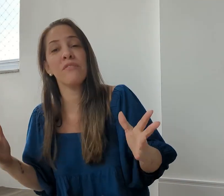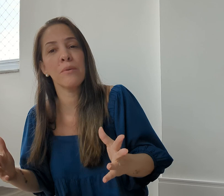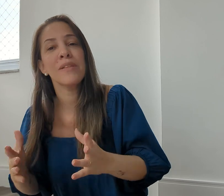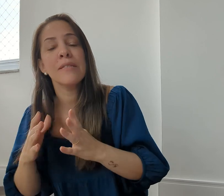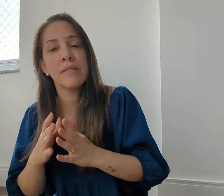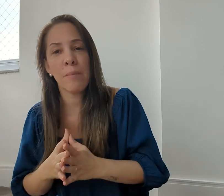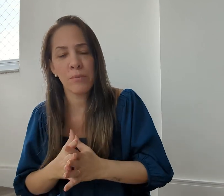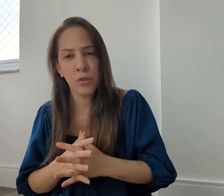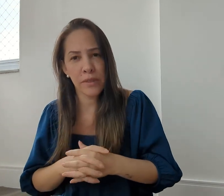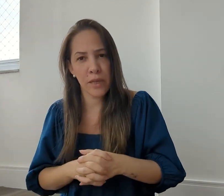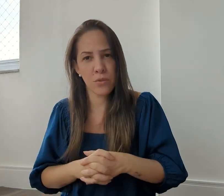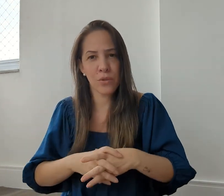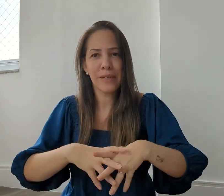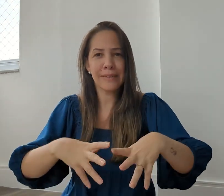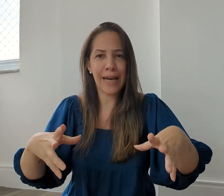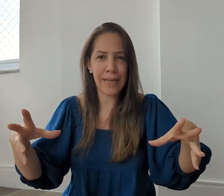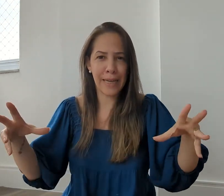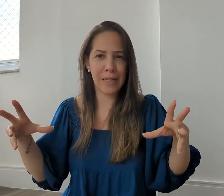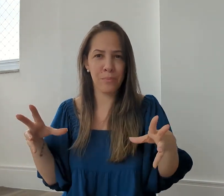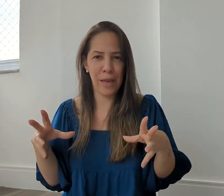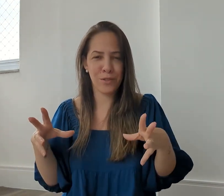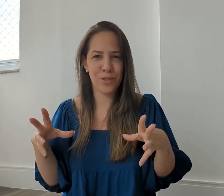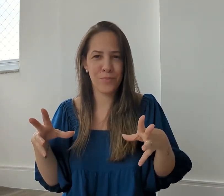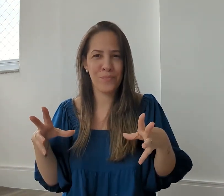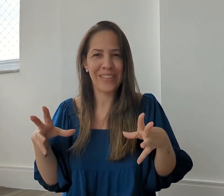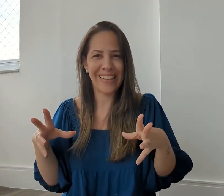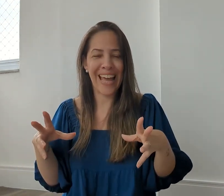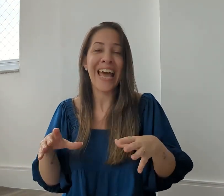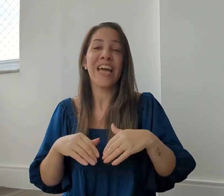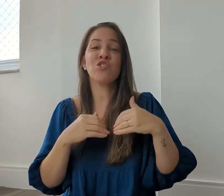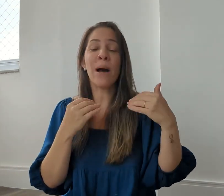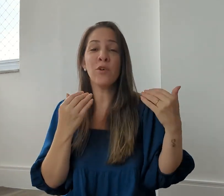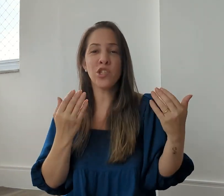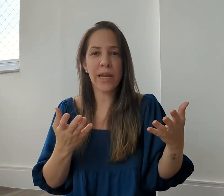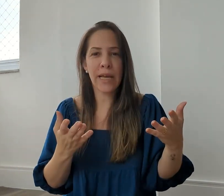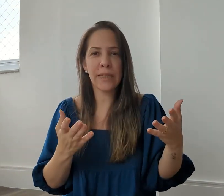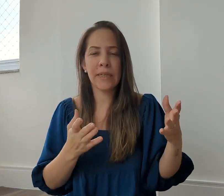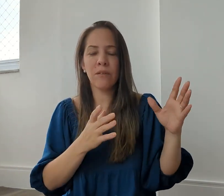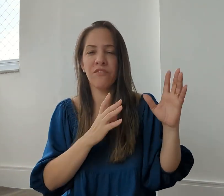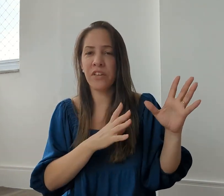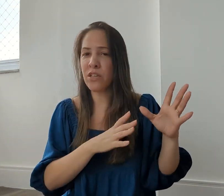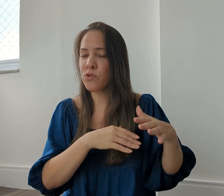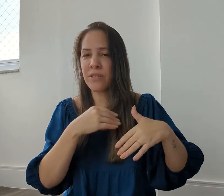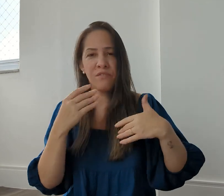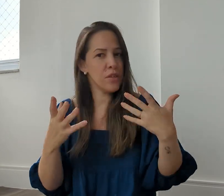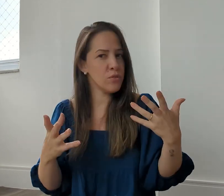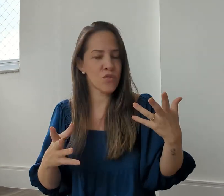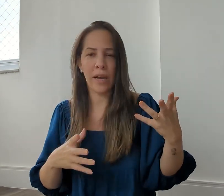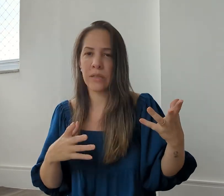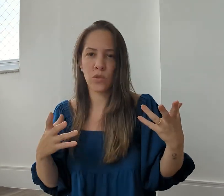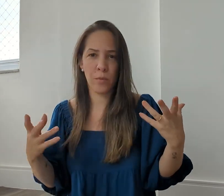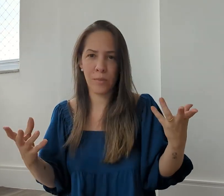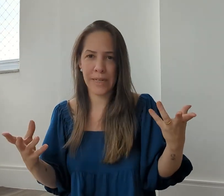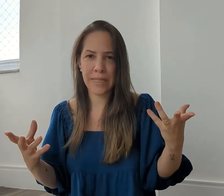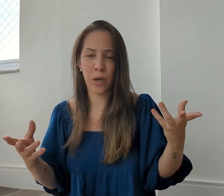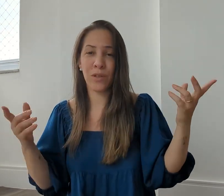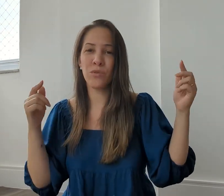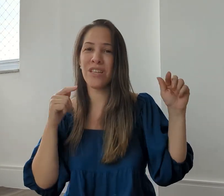enfim, sempre é muito tenso estar naquele ambiente, né? Eu já mostrei aqui vídeos e vídeos falando sobre imigração, inclusive